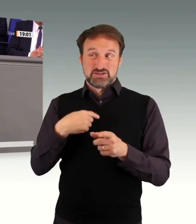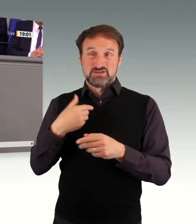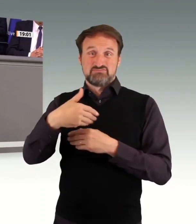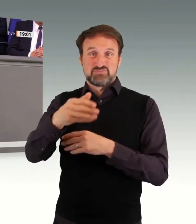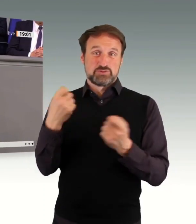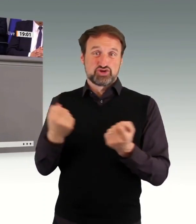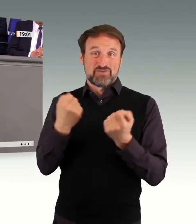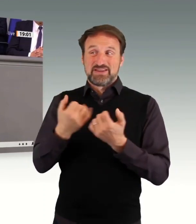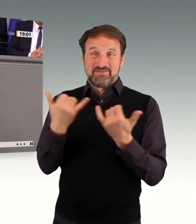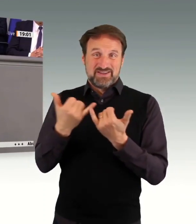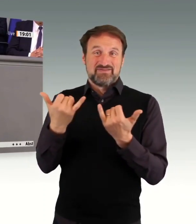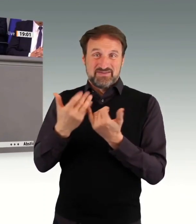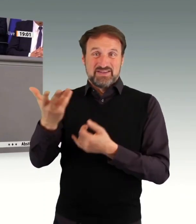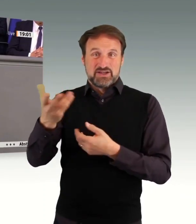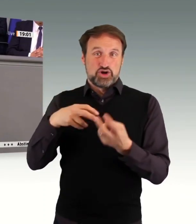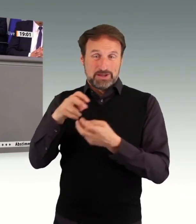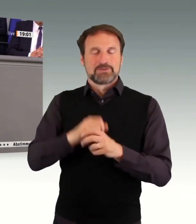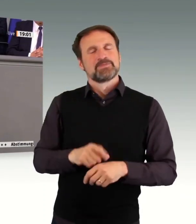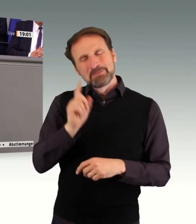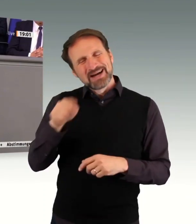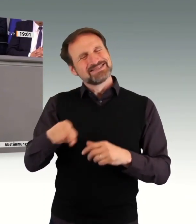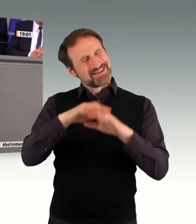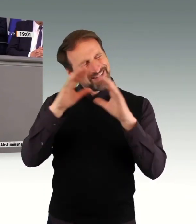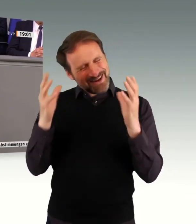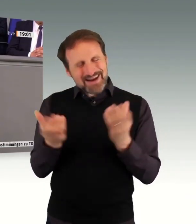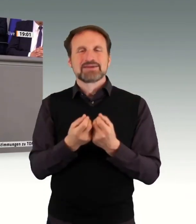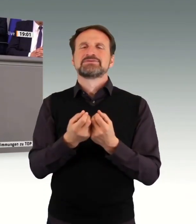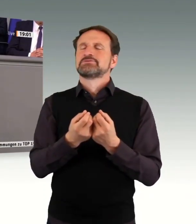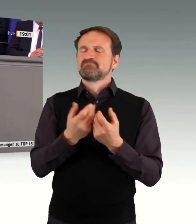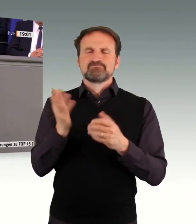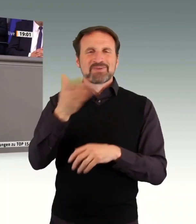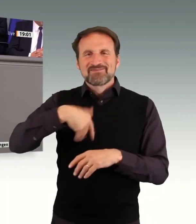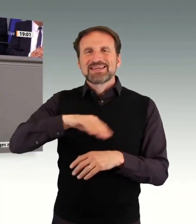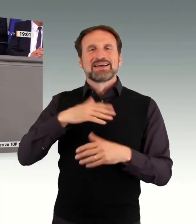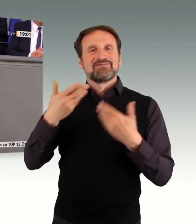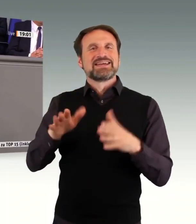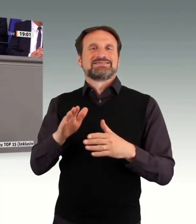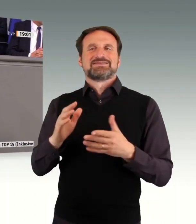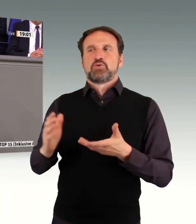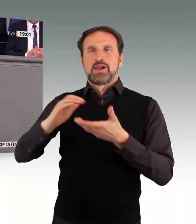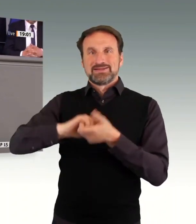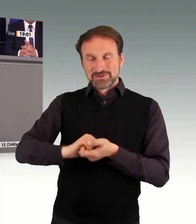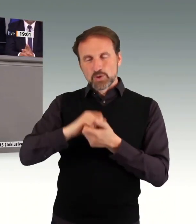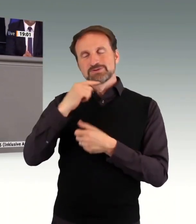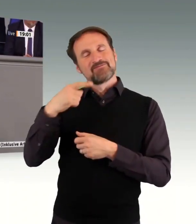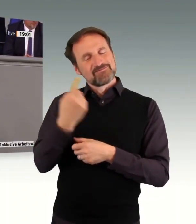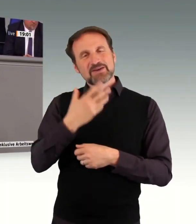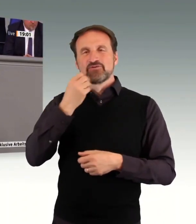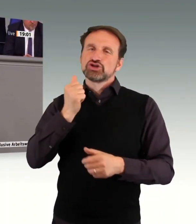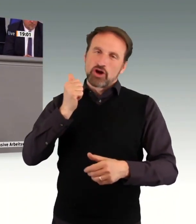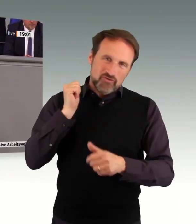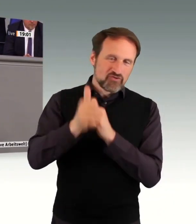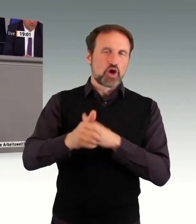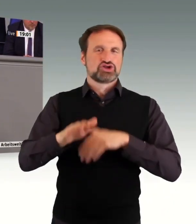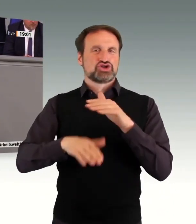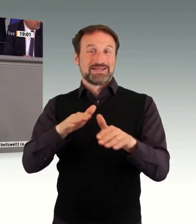vorgenommen haben, in einer Fortschrittskoalition die Dinge anzugehen, die in den letzten Jahren liegen geblieben sind. Und das werden wir tun,